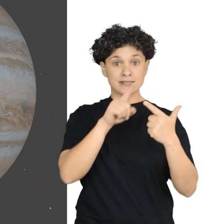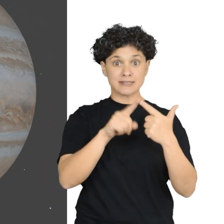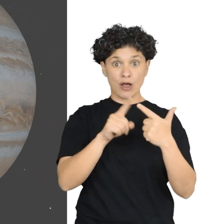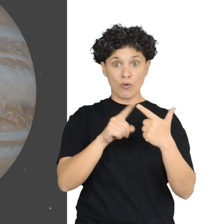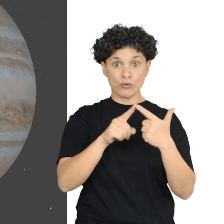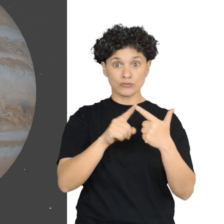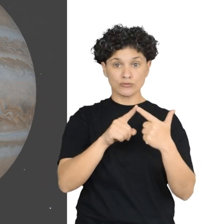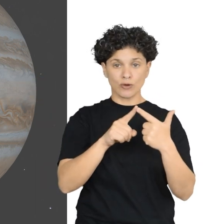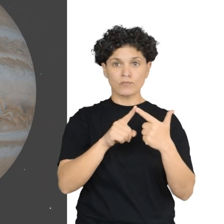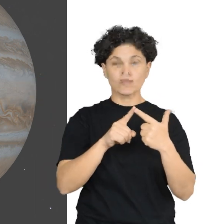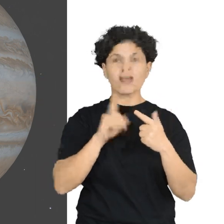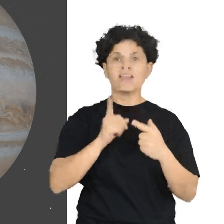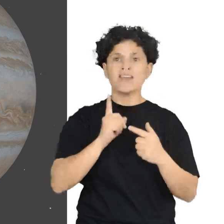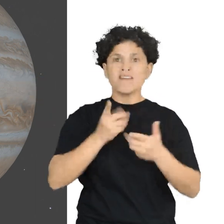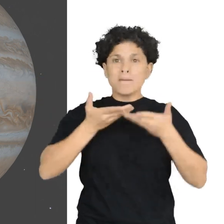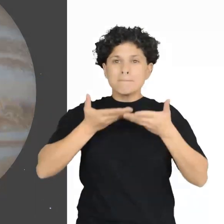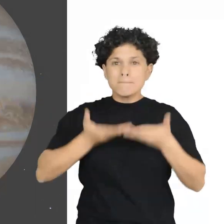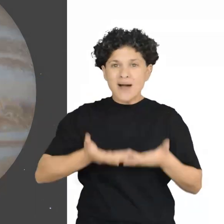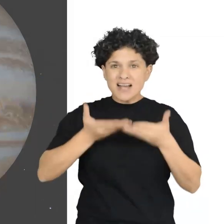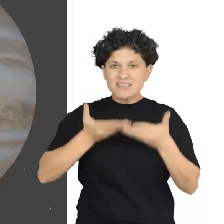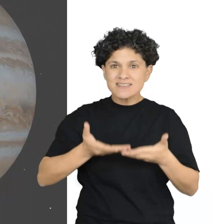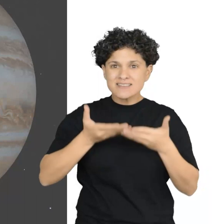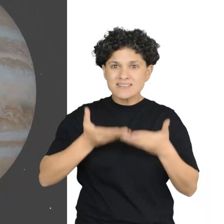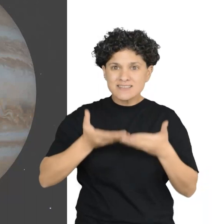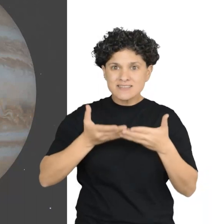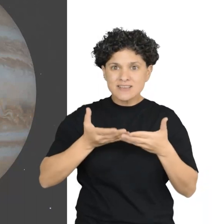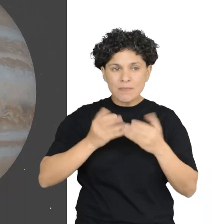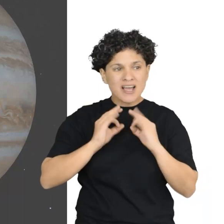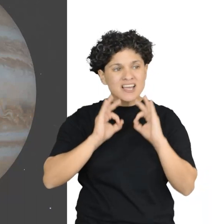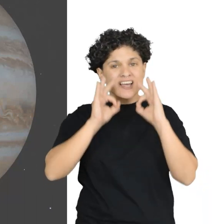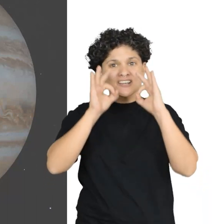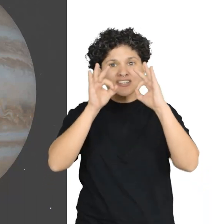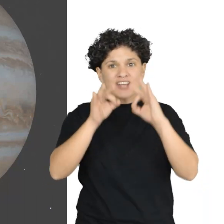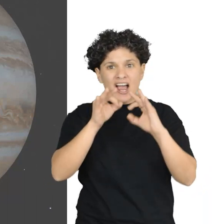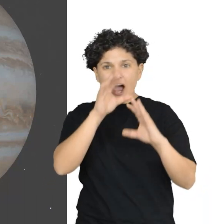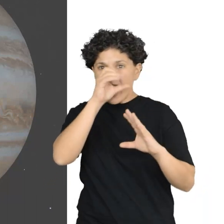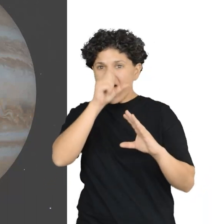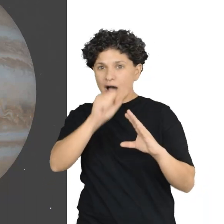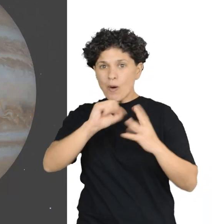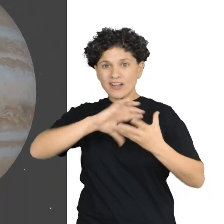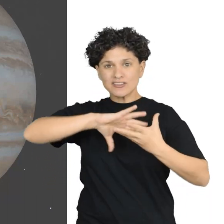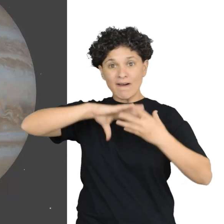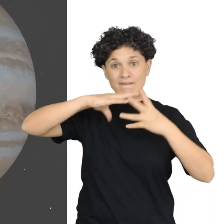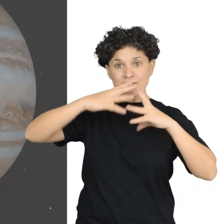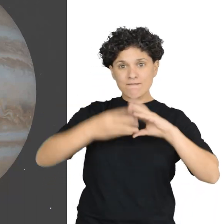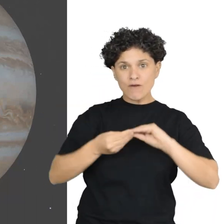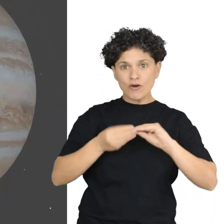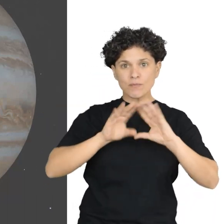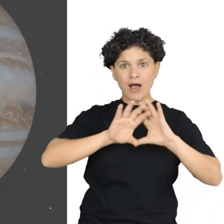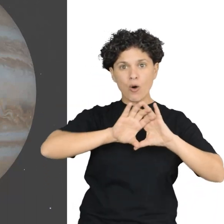b. Posee suficiente masa como para tener una forma aproximadamente esférica